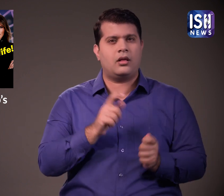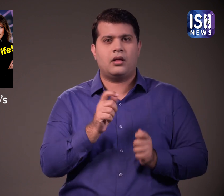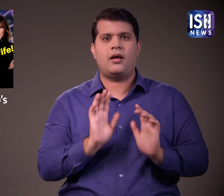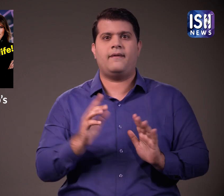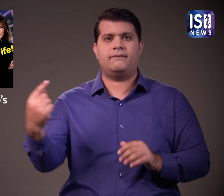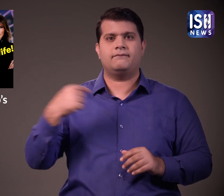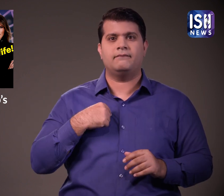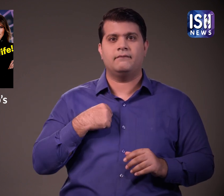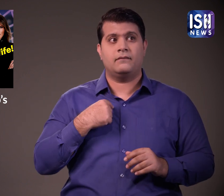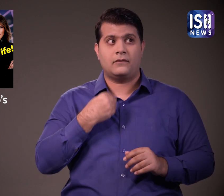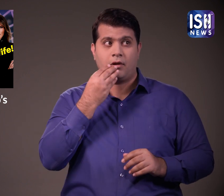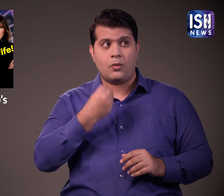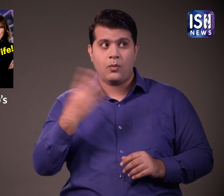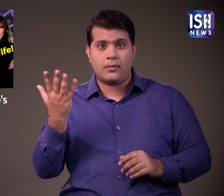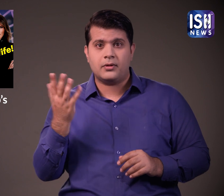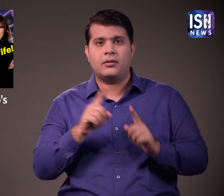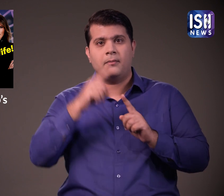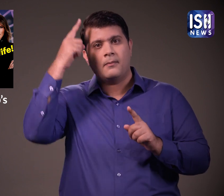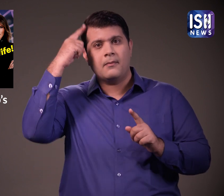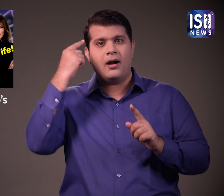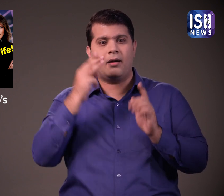कोहन को पुक्तान करने की बात स्विकार की है